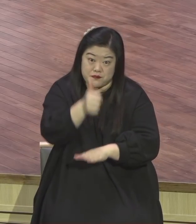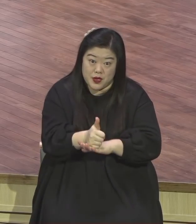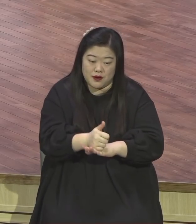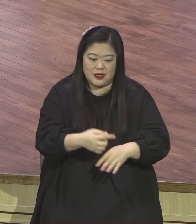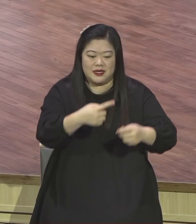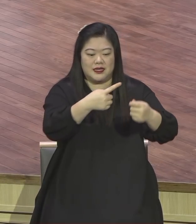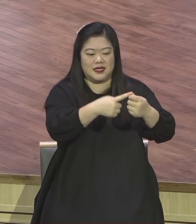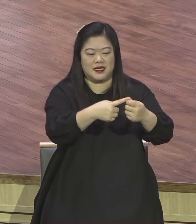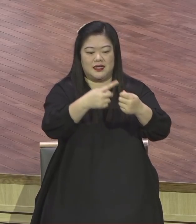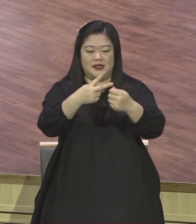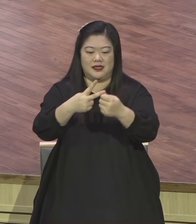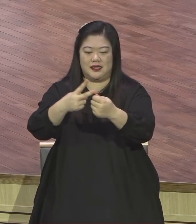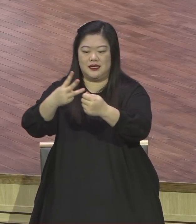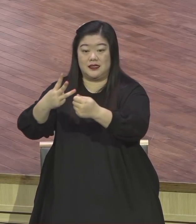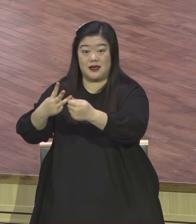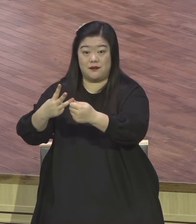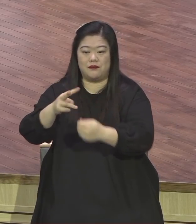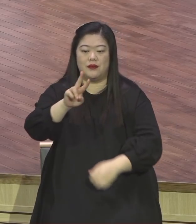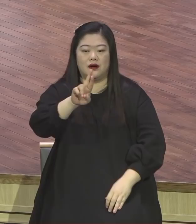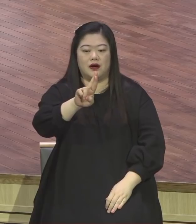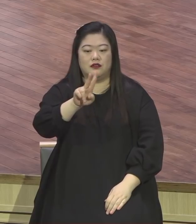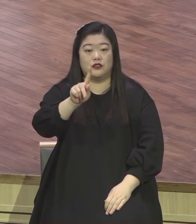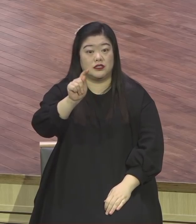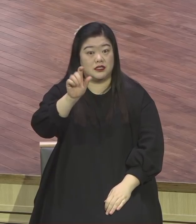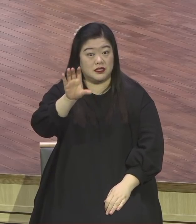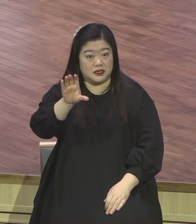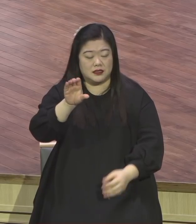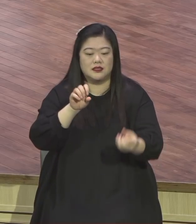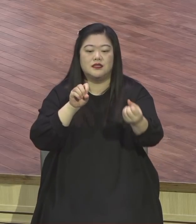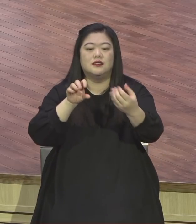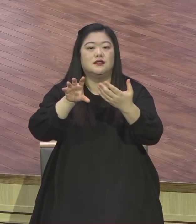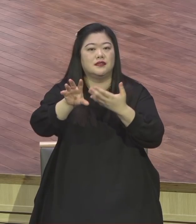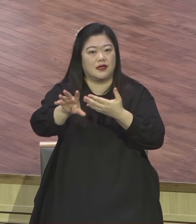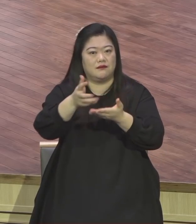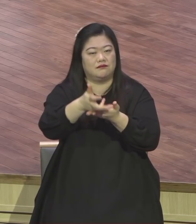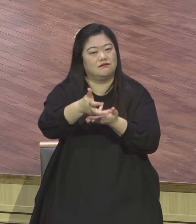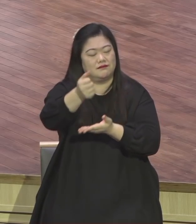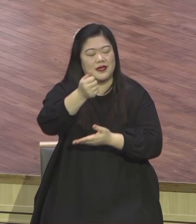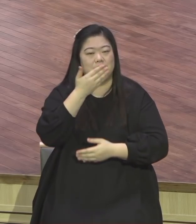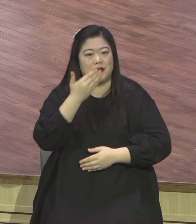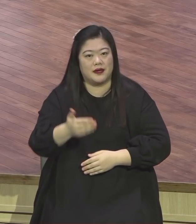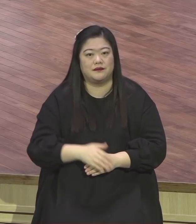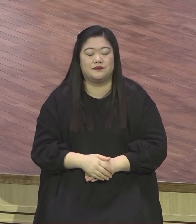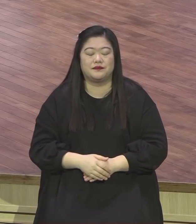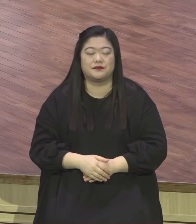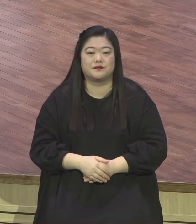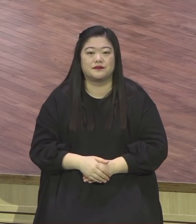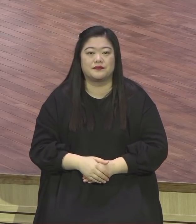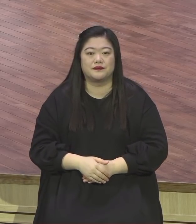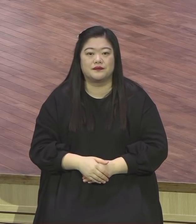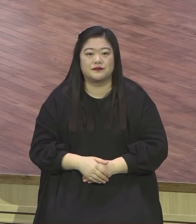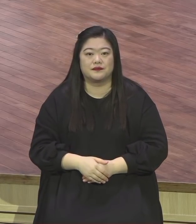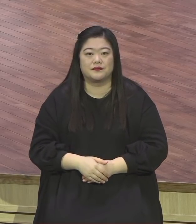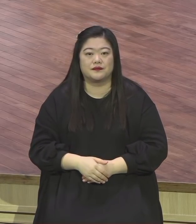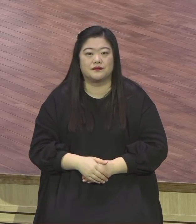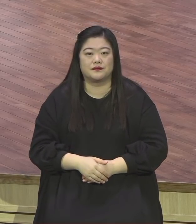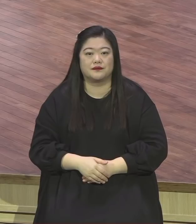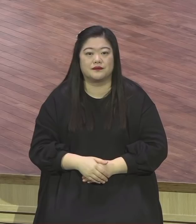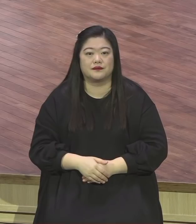현장 응답의 현장이죠. 응답의 현장 올해 응답의 현장이 될 것이고 우리 본당과